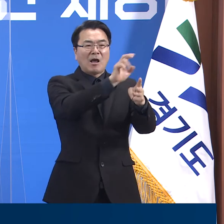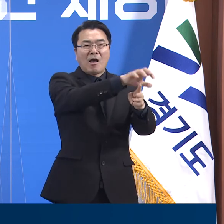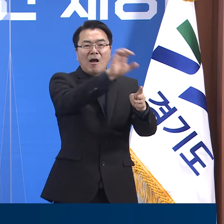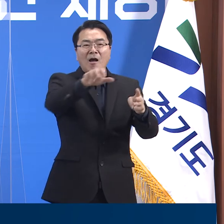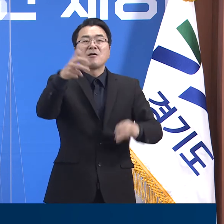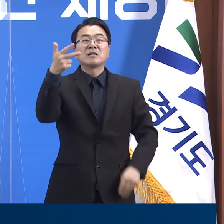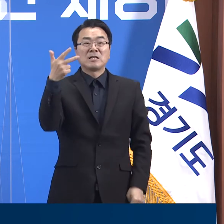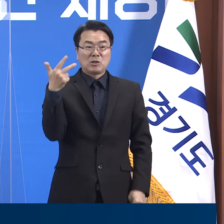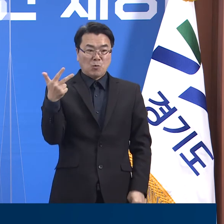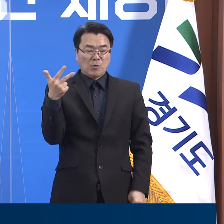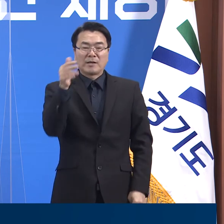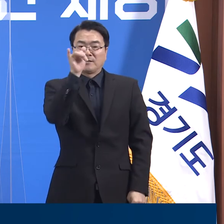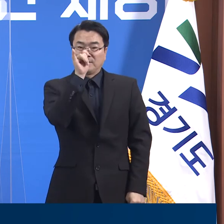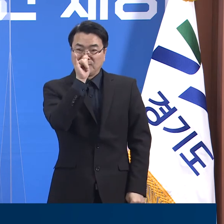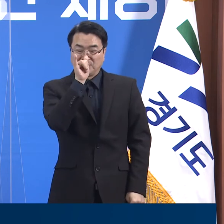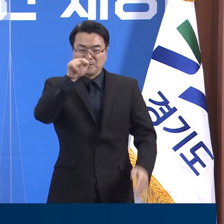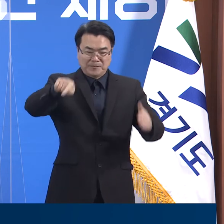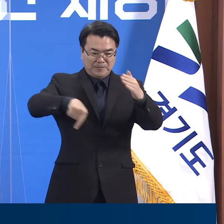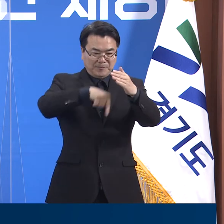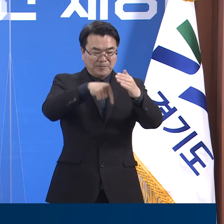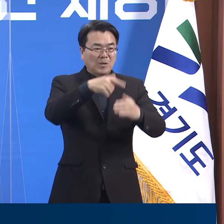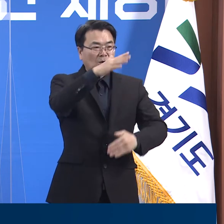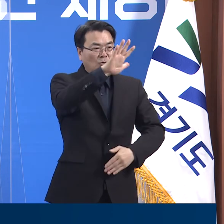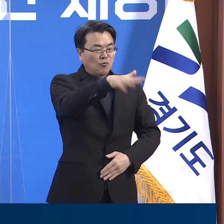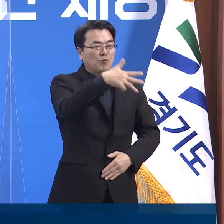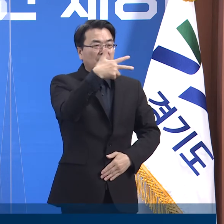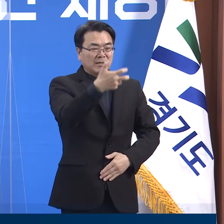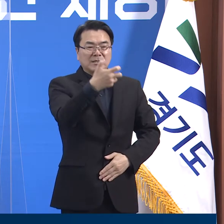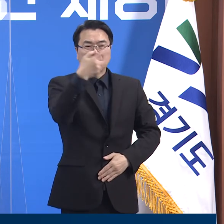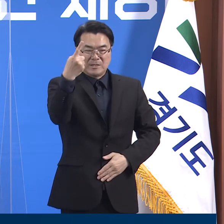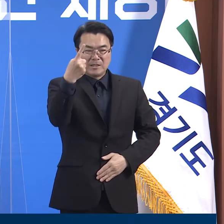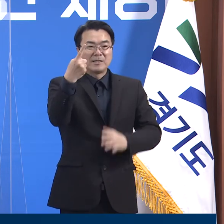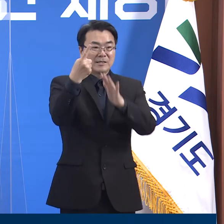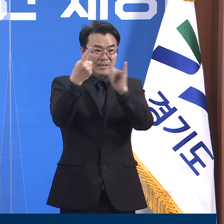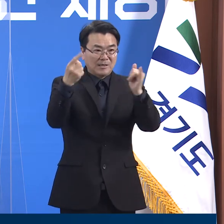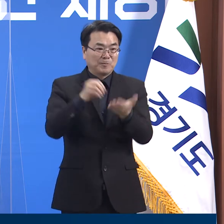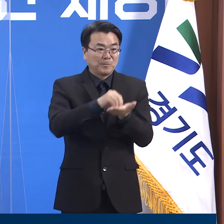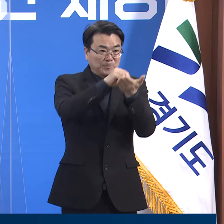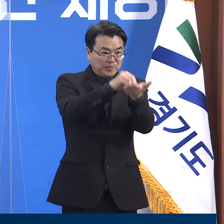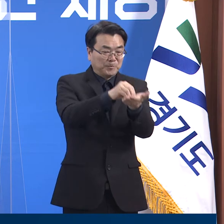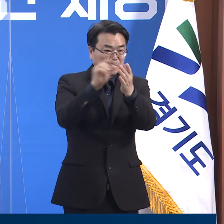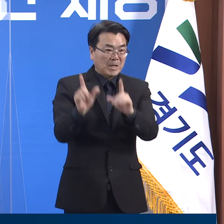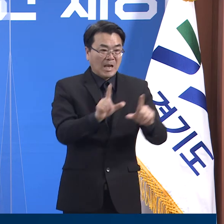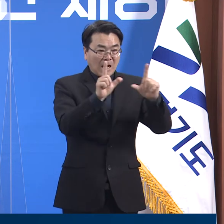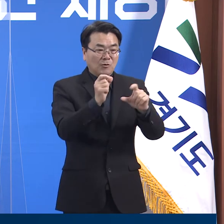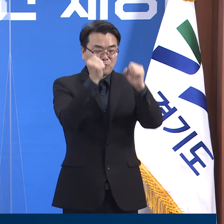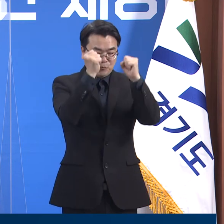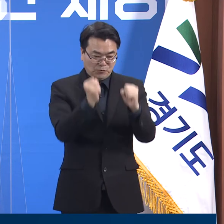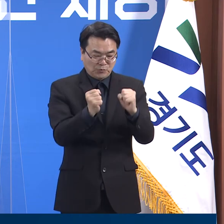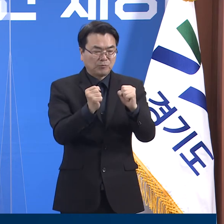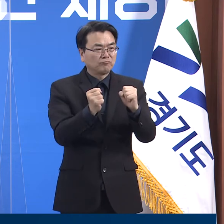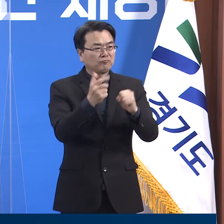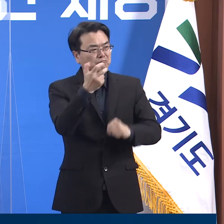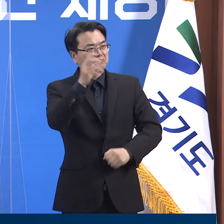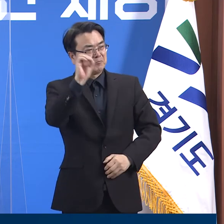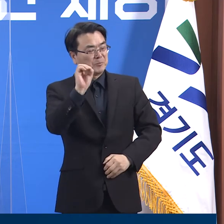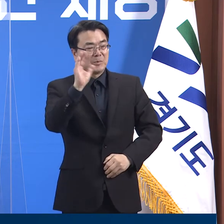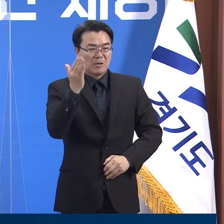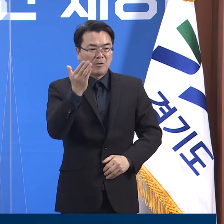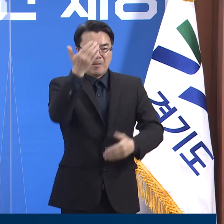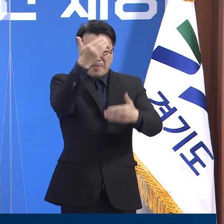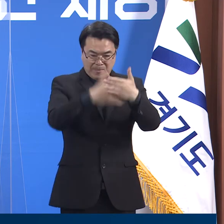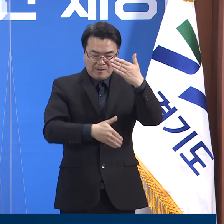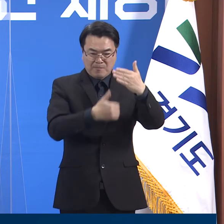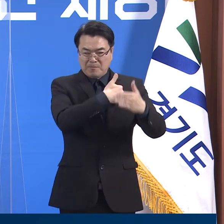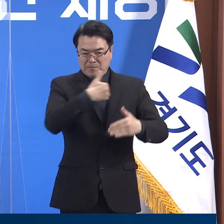19일 18시 기준 971명이 입소해 76.8%의 가동률을 보이며 자녀 수용